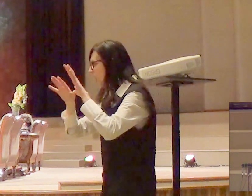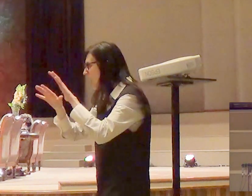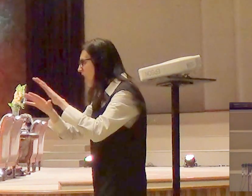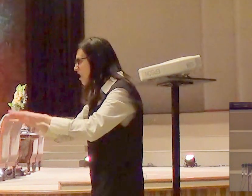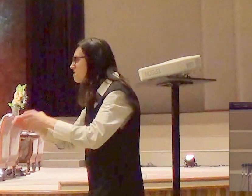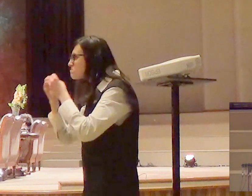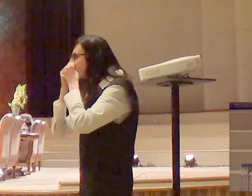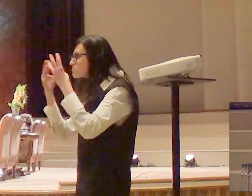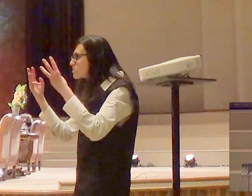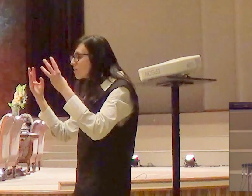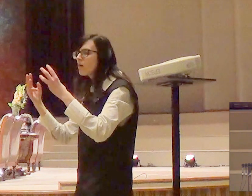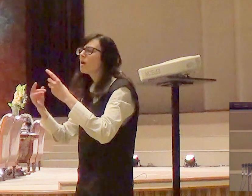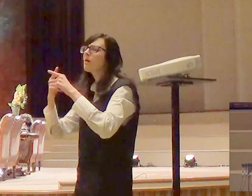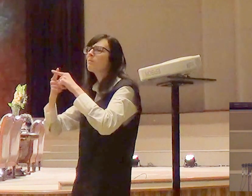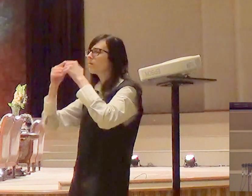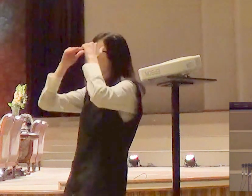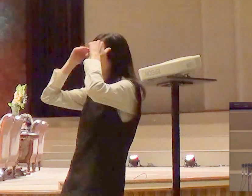insubmissão e